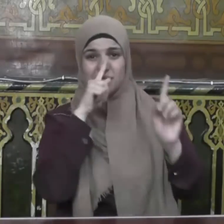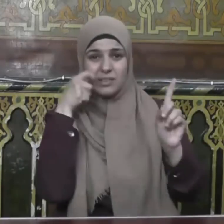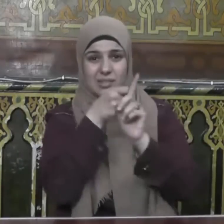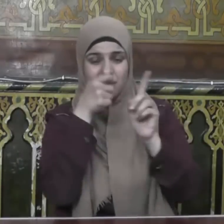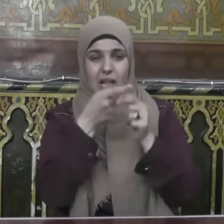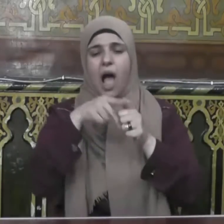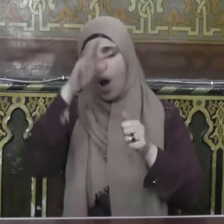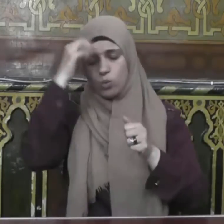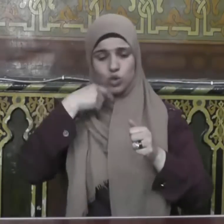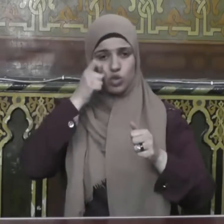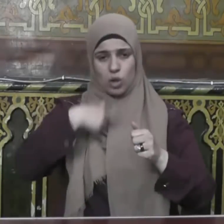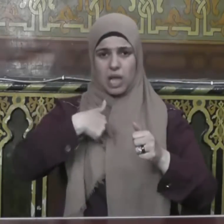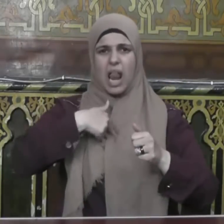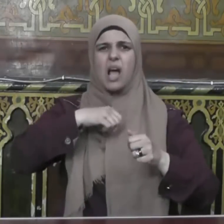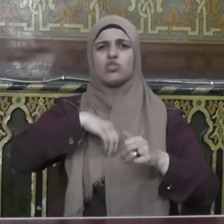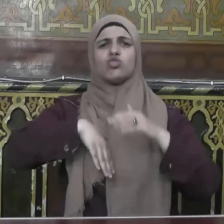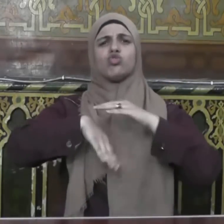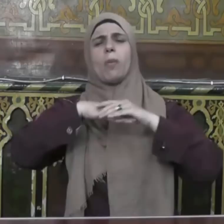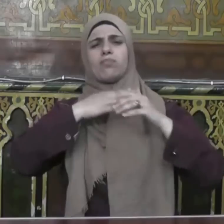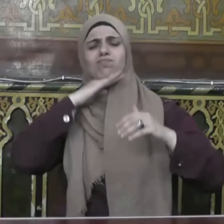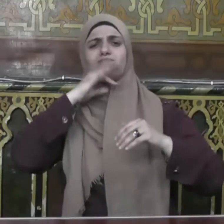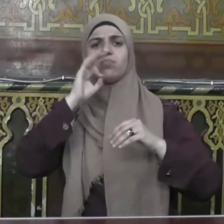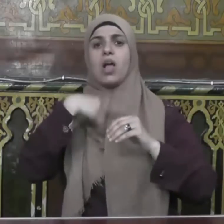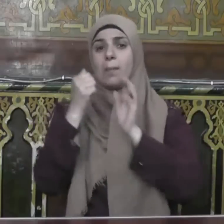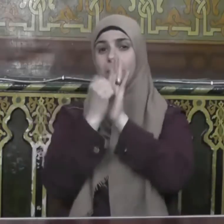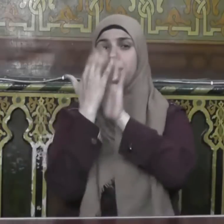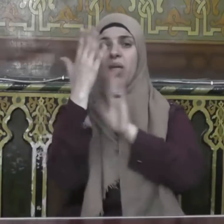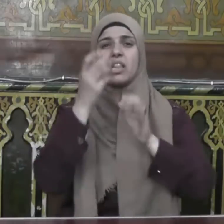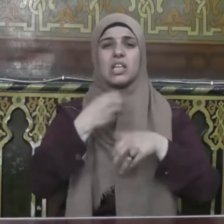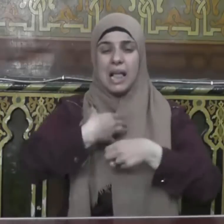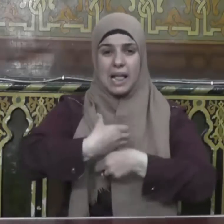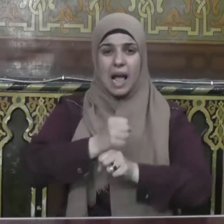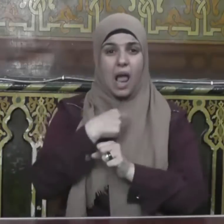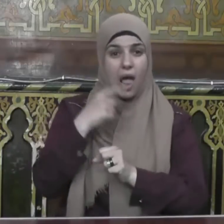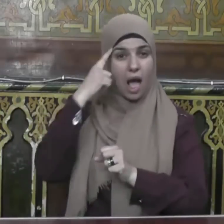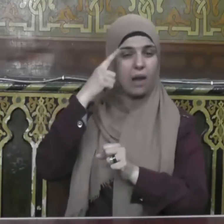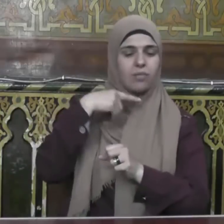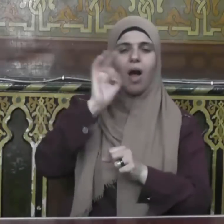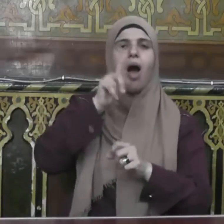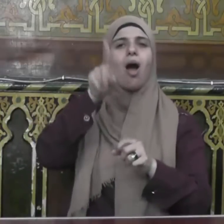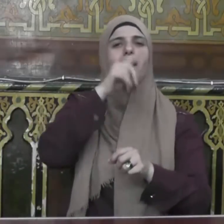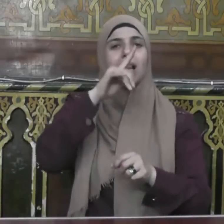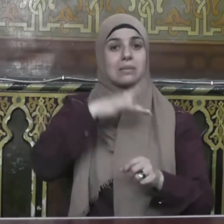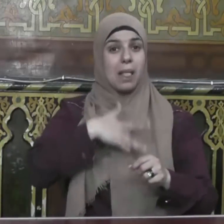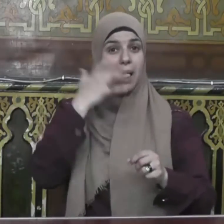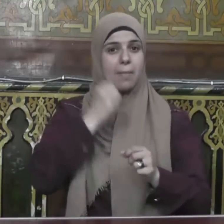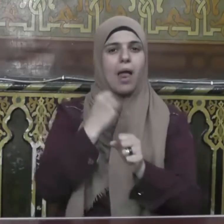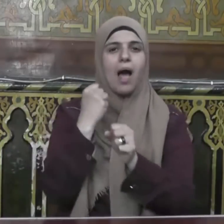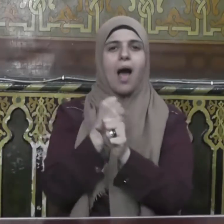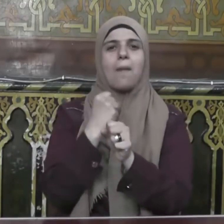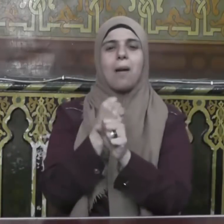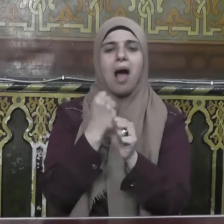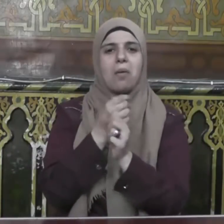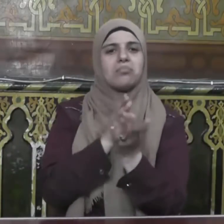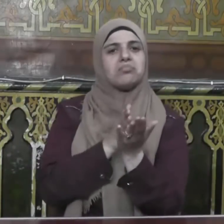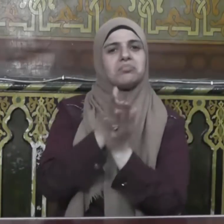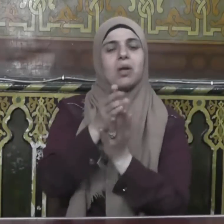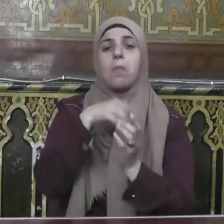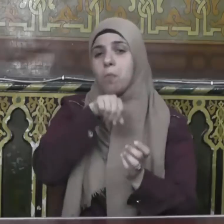شبعان وجاره جائع وهو يعلم لأن الإيمان لابد له من عمل فقال صلى الله عليه وسلم